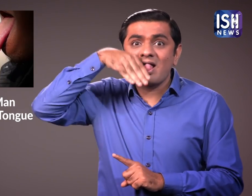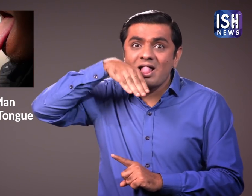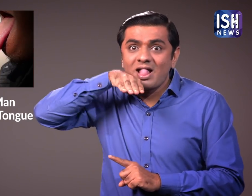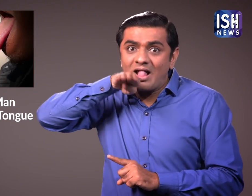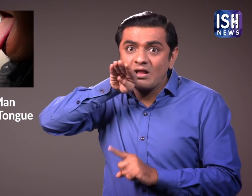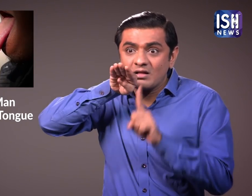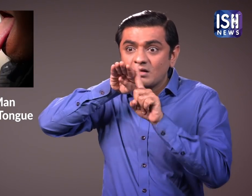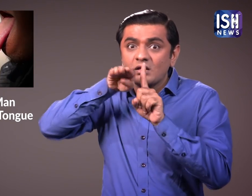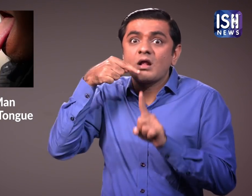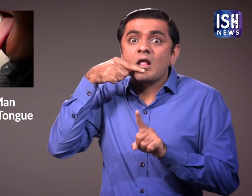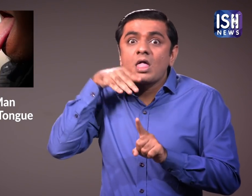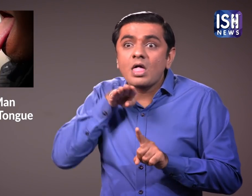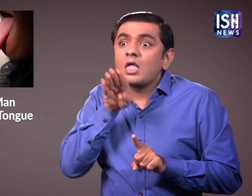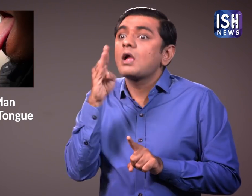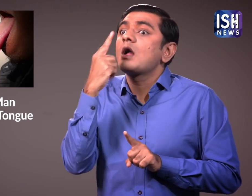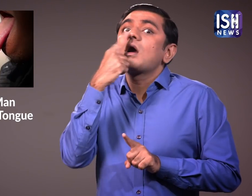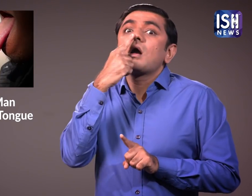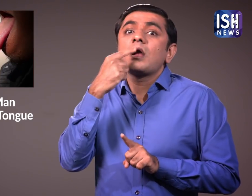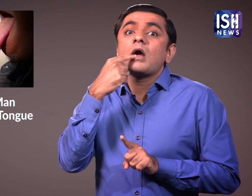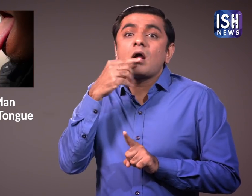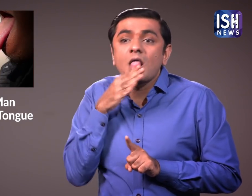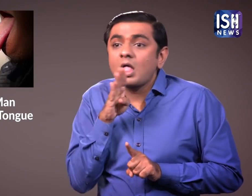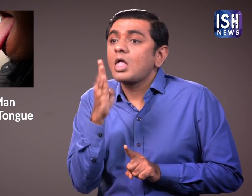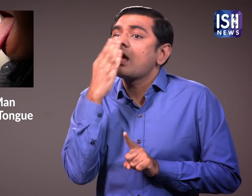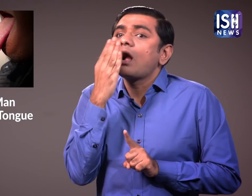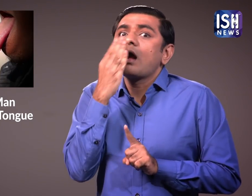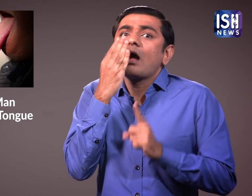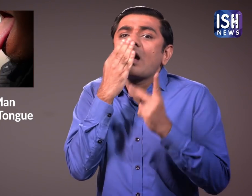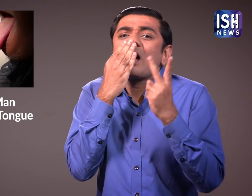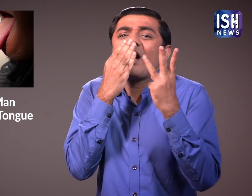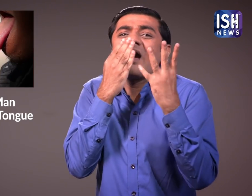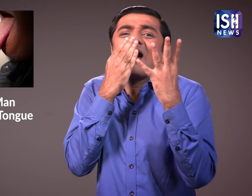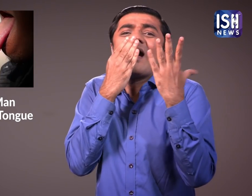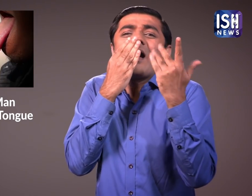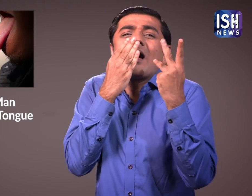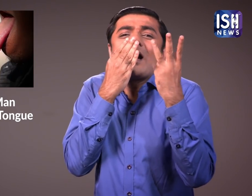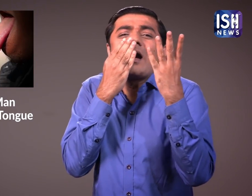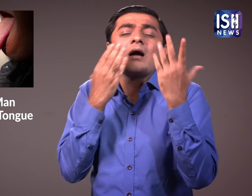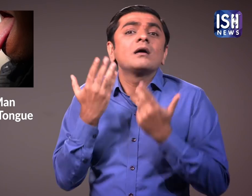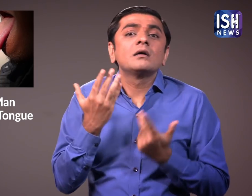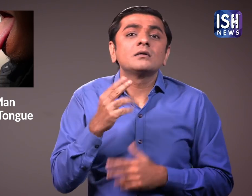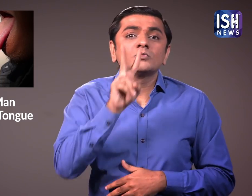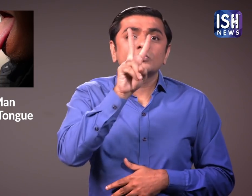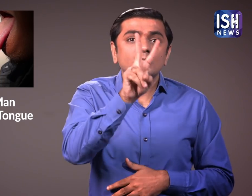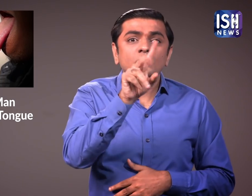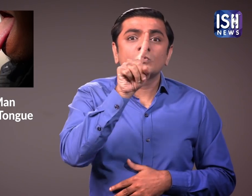जीप से अपनी नाक को एक मिनिट में 219 बार छूने के लिए दर्ज किया गया है.